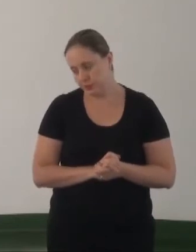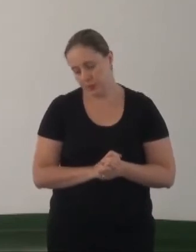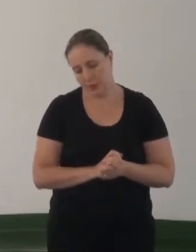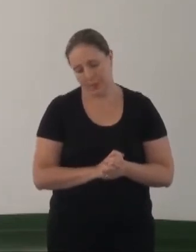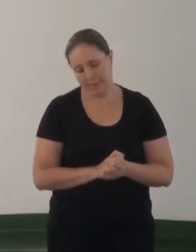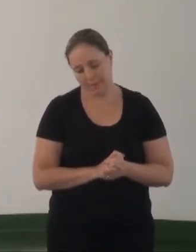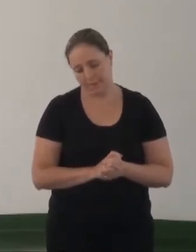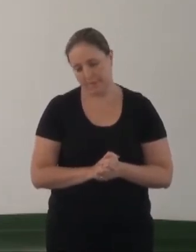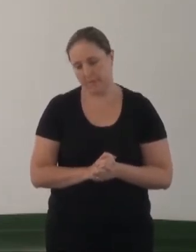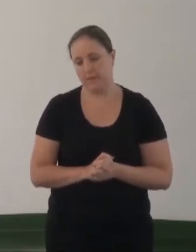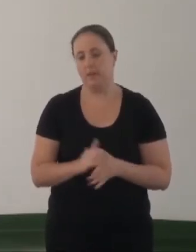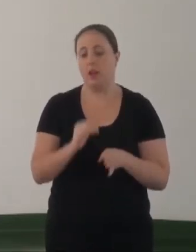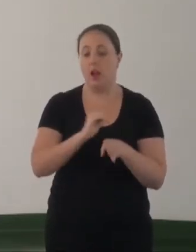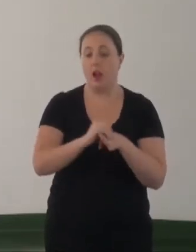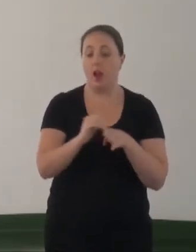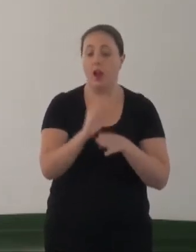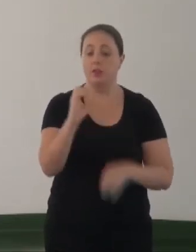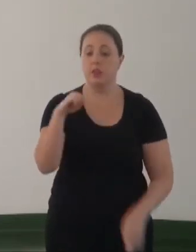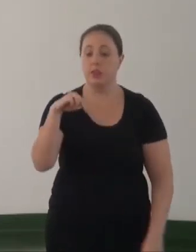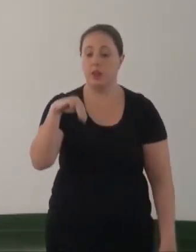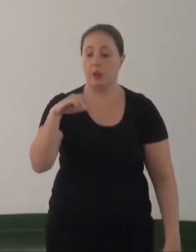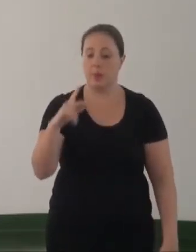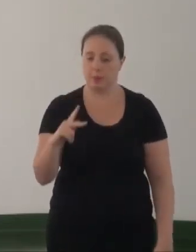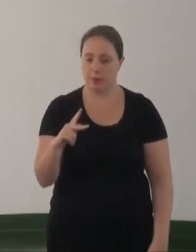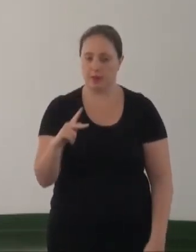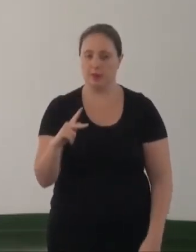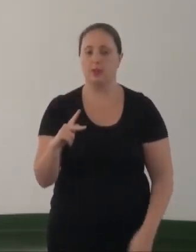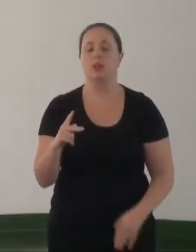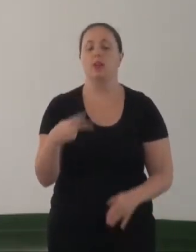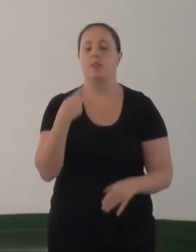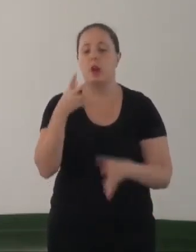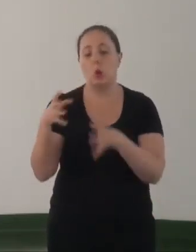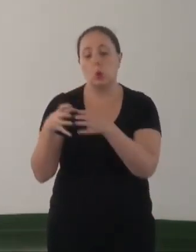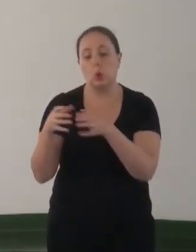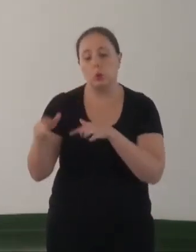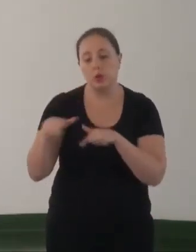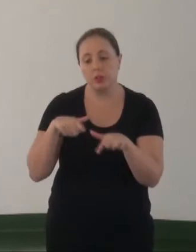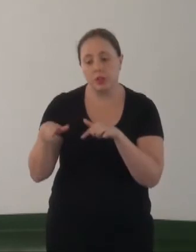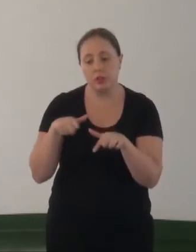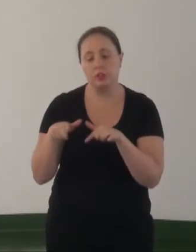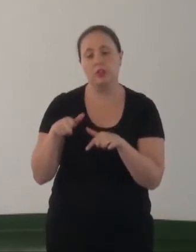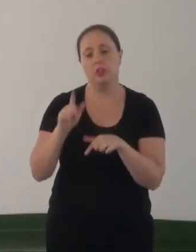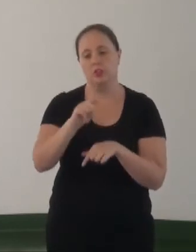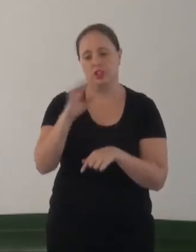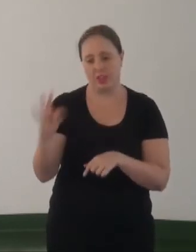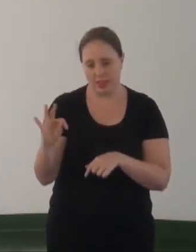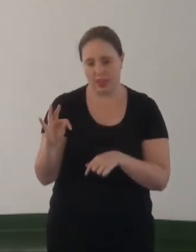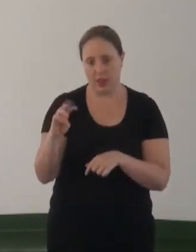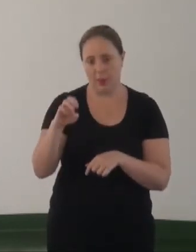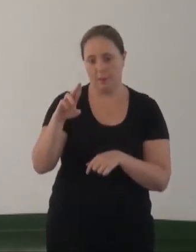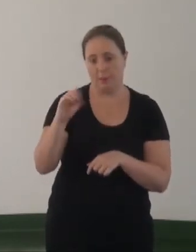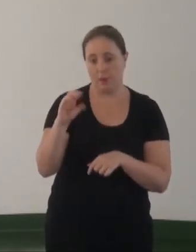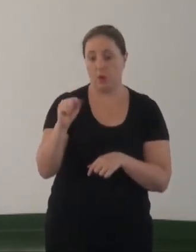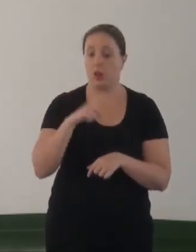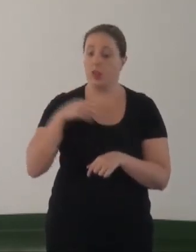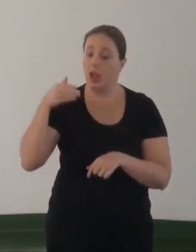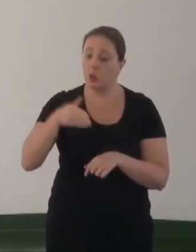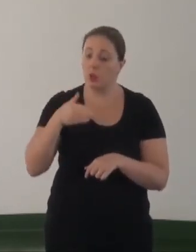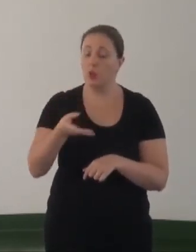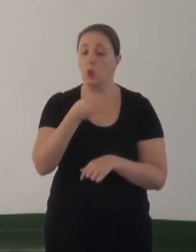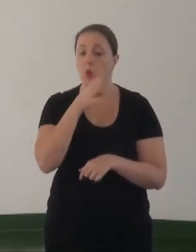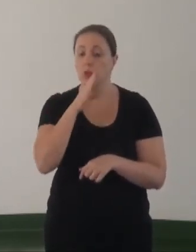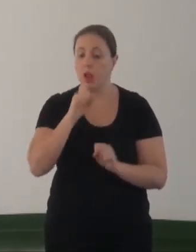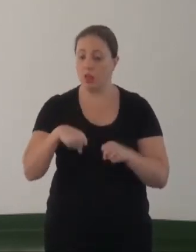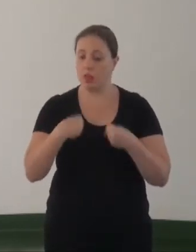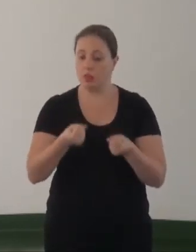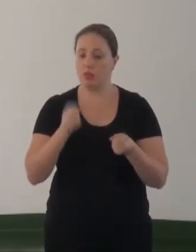Sugerir ao CNMP que a indicação para entregar os grupos de trabalho e comissões do Conselho recaia sobre membros que têm atuação reconhecida na área de